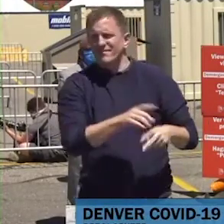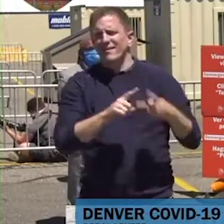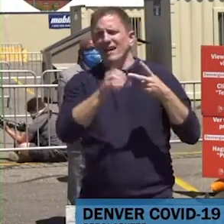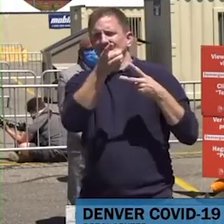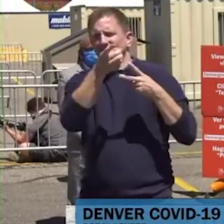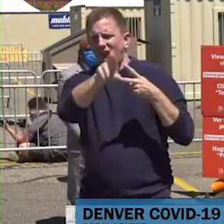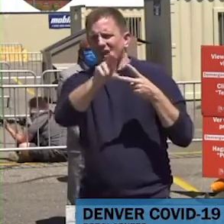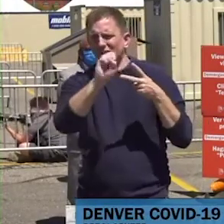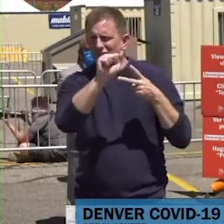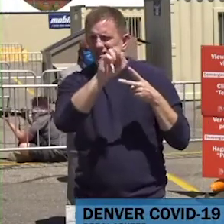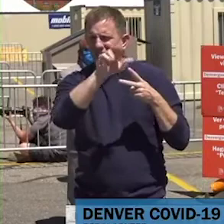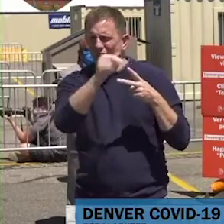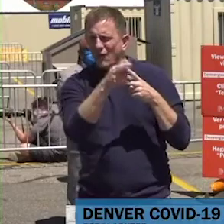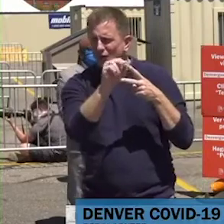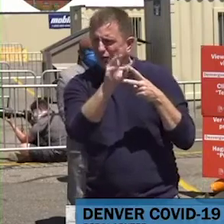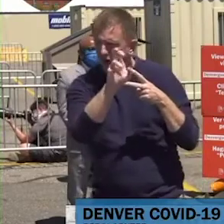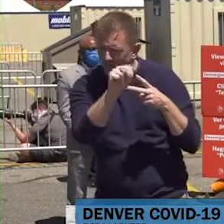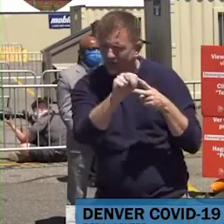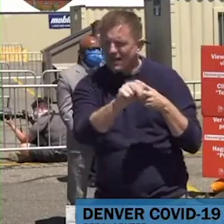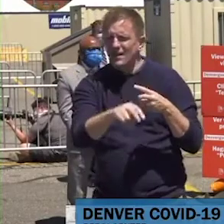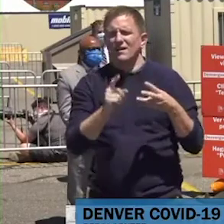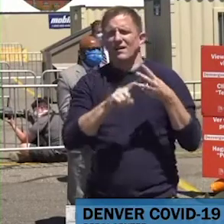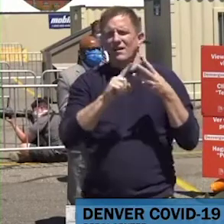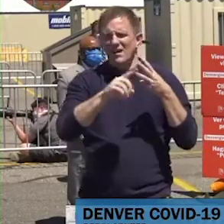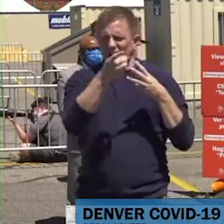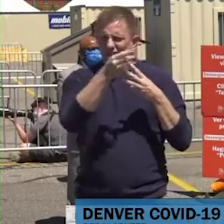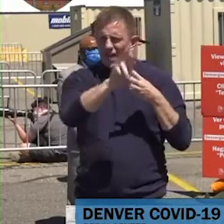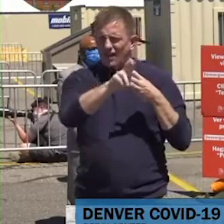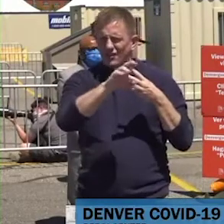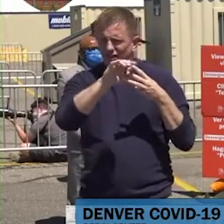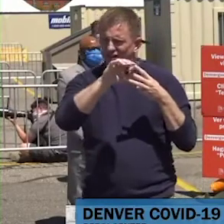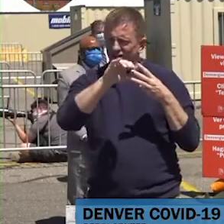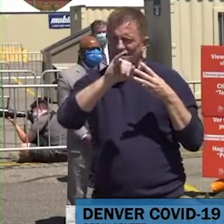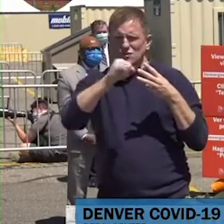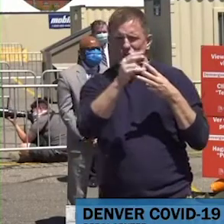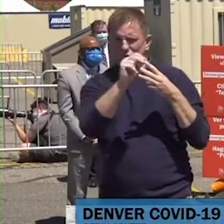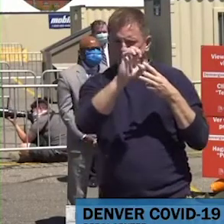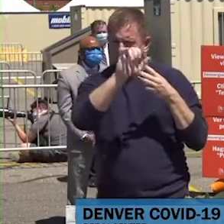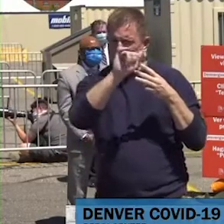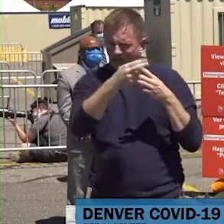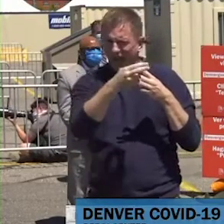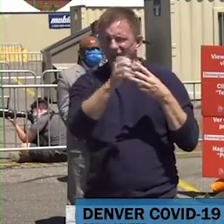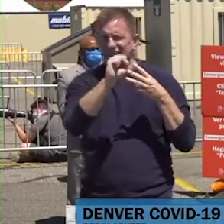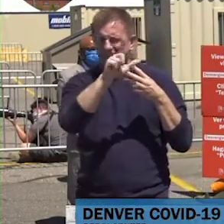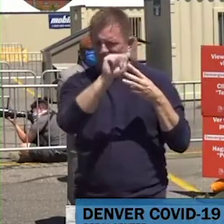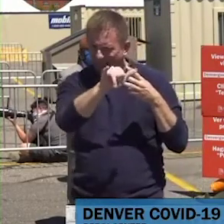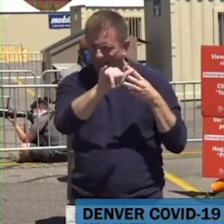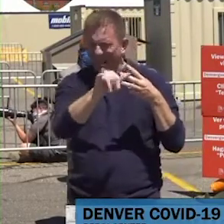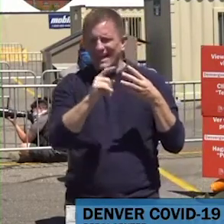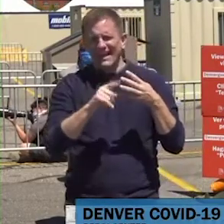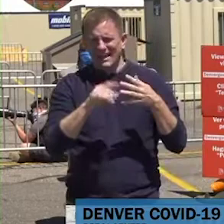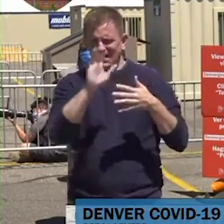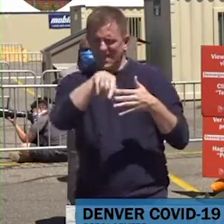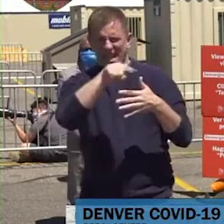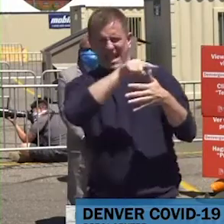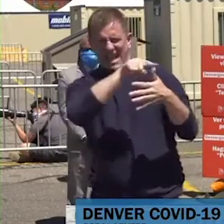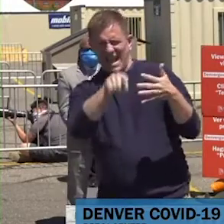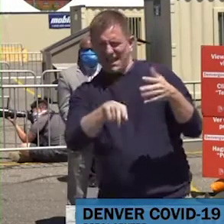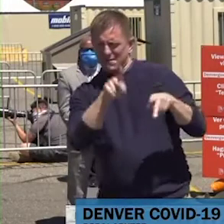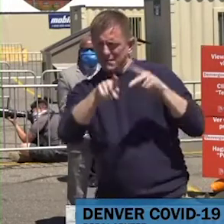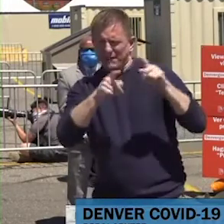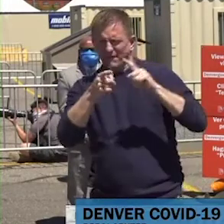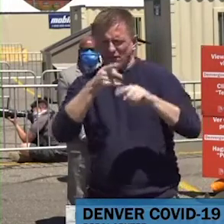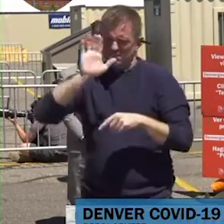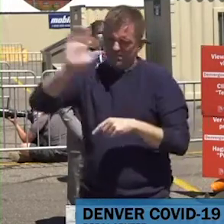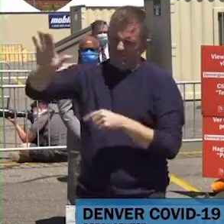sido mis consejeros médicos durante este tiempo y también sirven como mi equipo de consejería médica. Y han